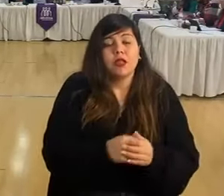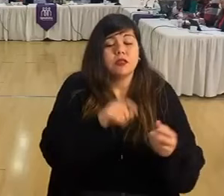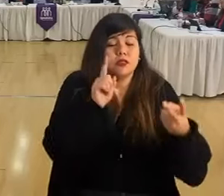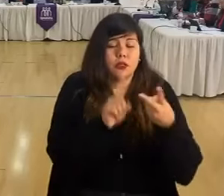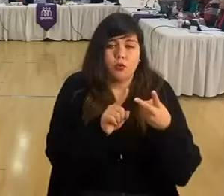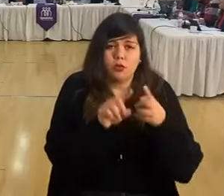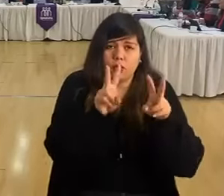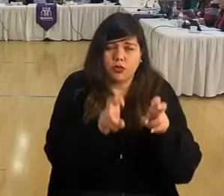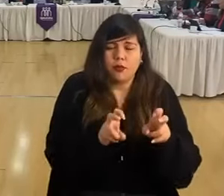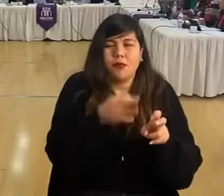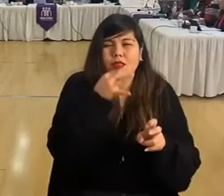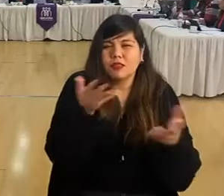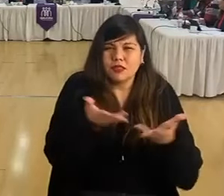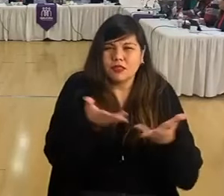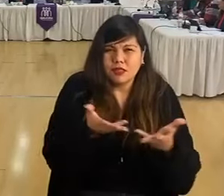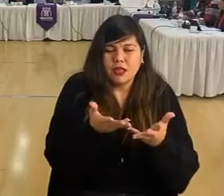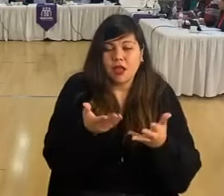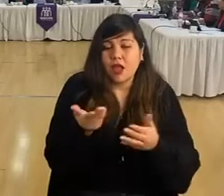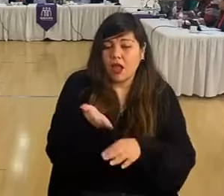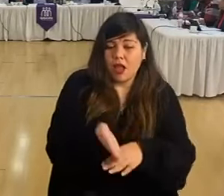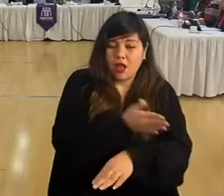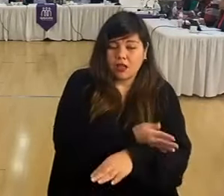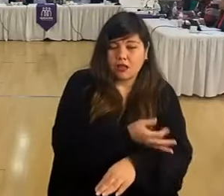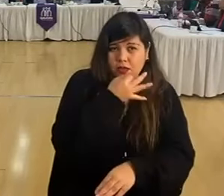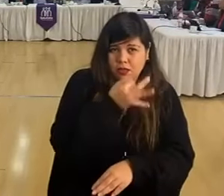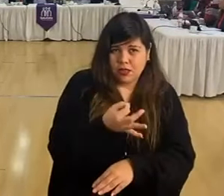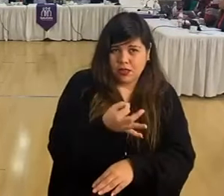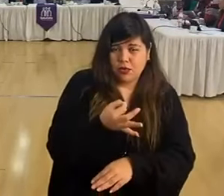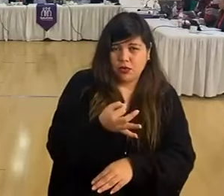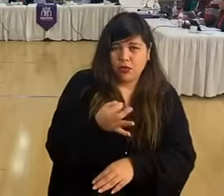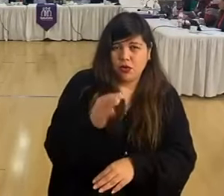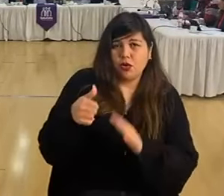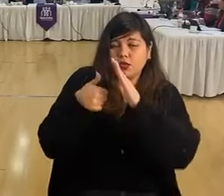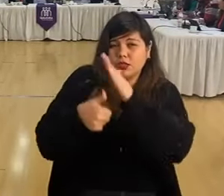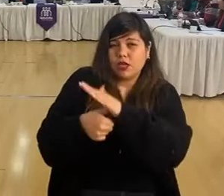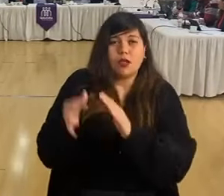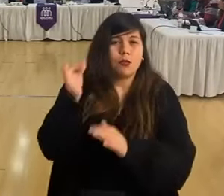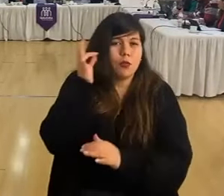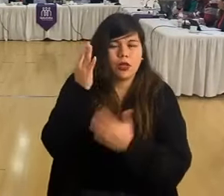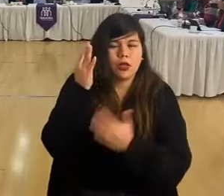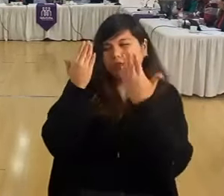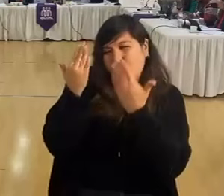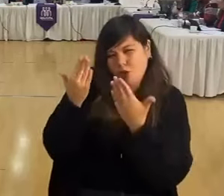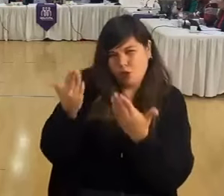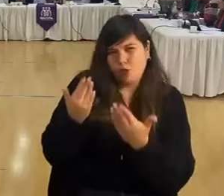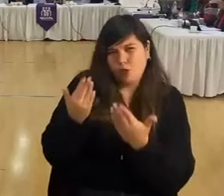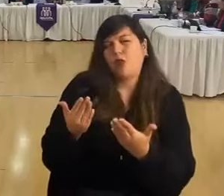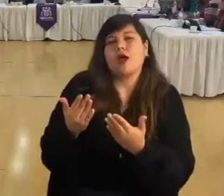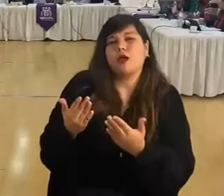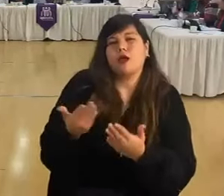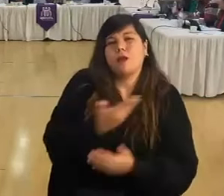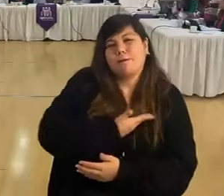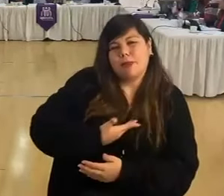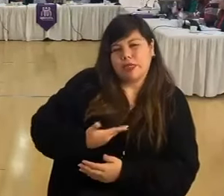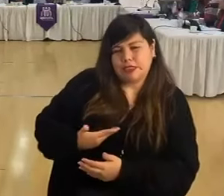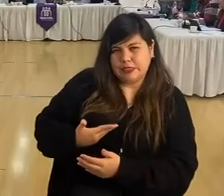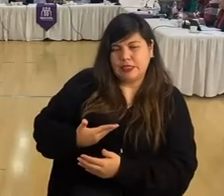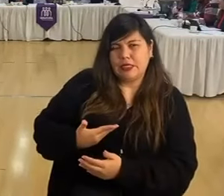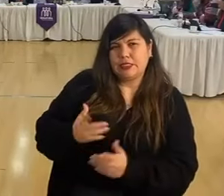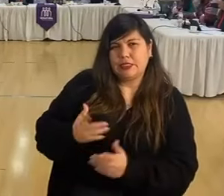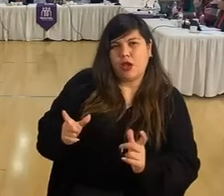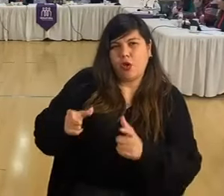quiero referir a lo que anteriormente se refirió acá la concejala, saludarla también por la presidencia de la